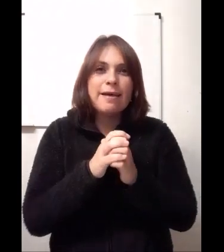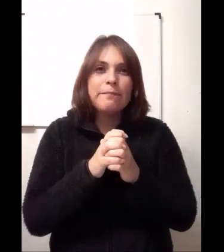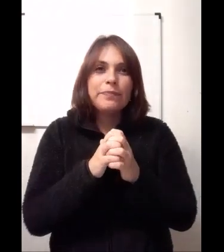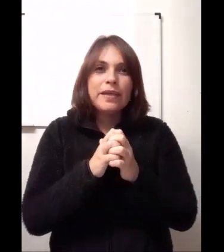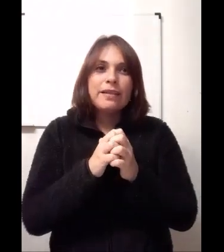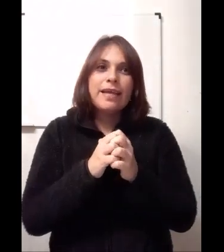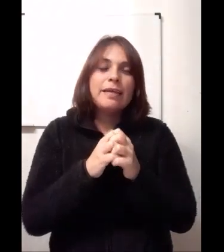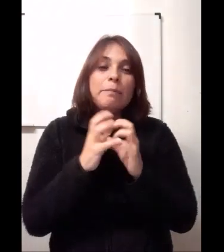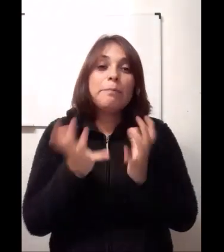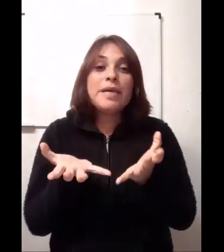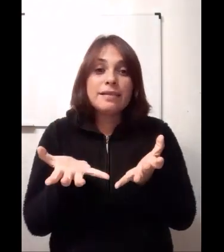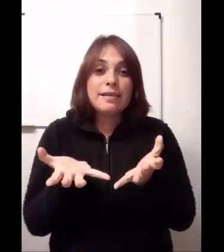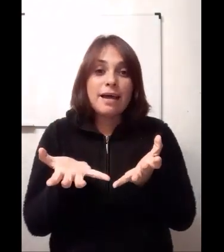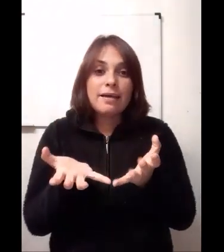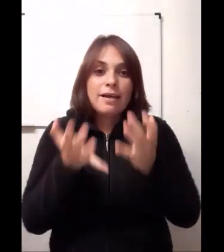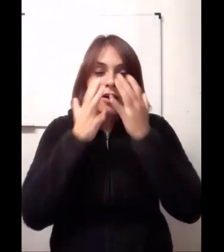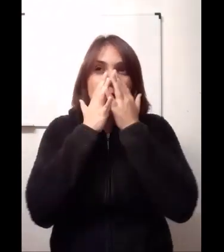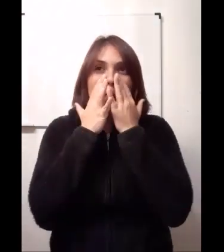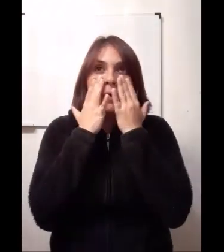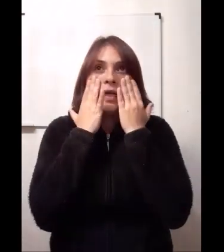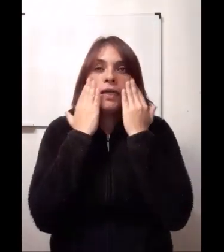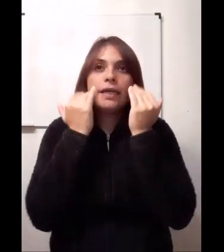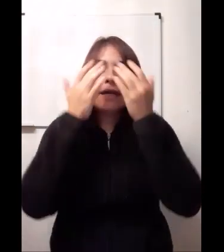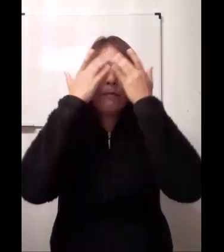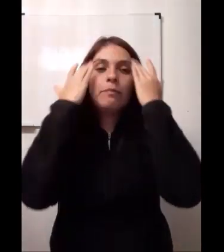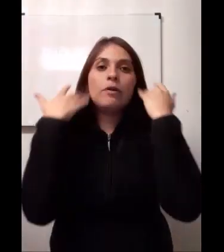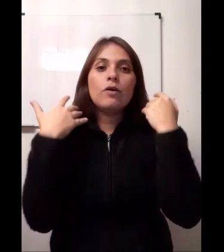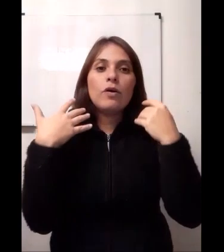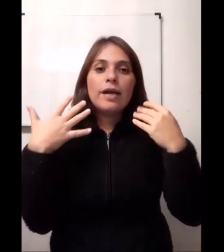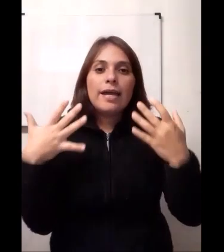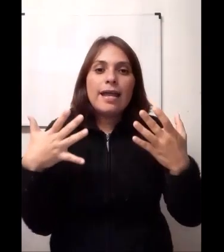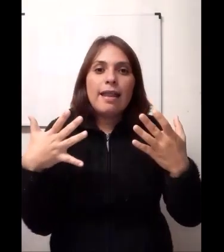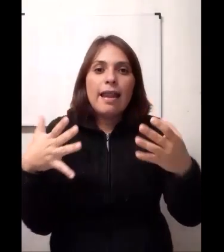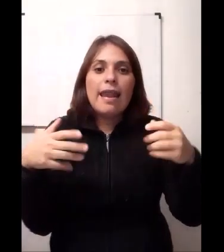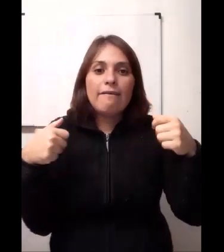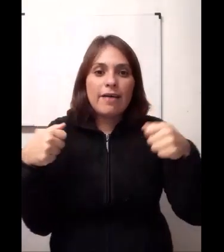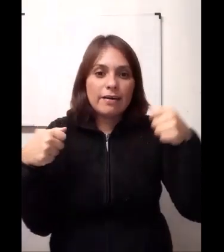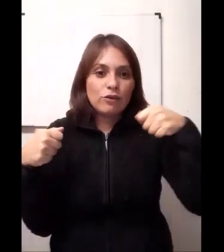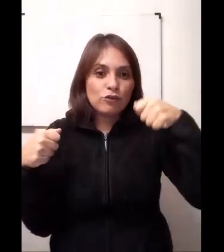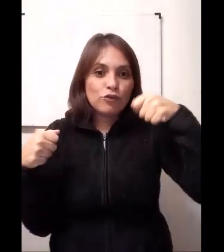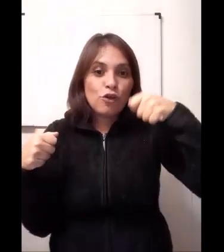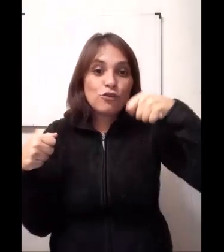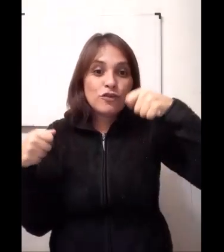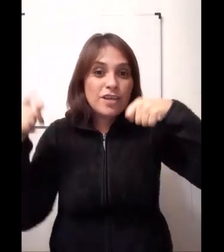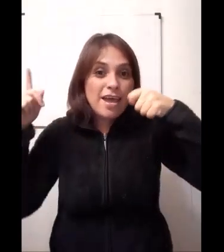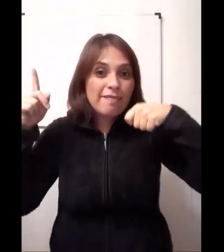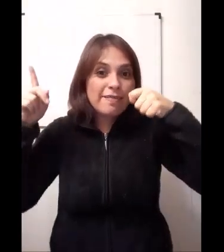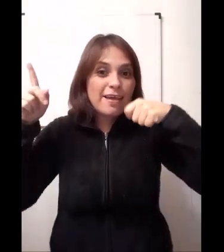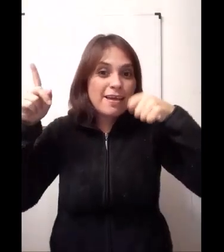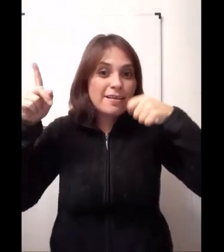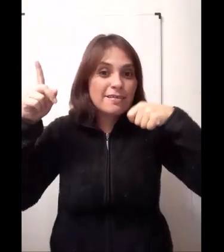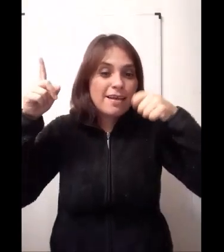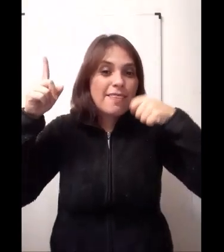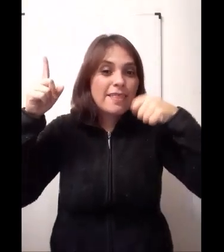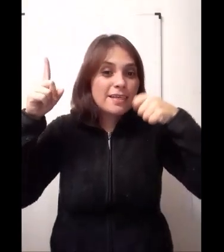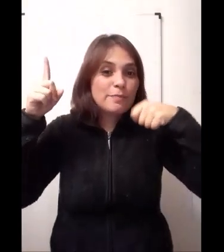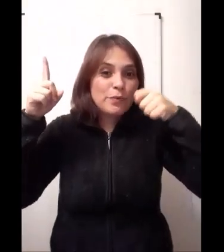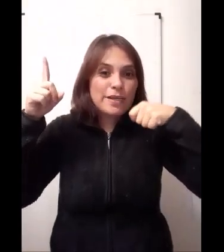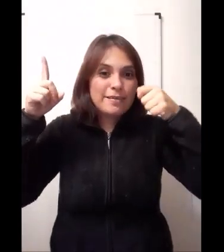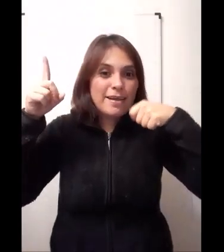limpieza, como por ejemplo, el lavarnos los dientes después de